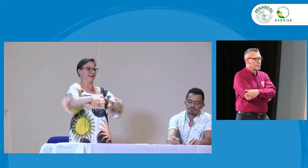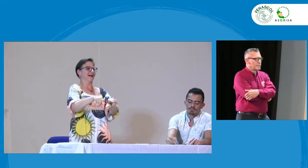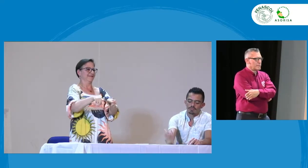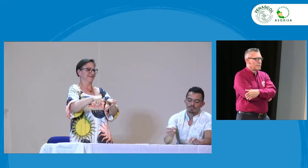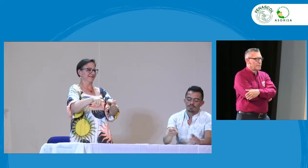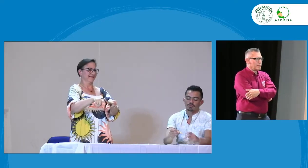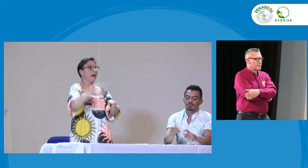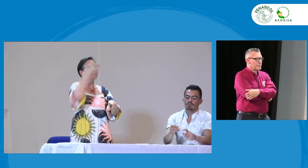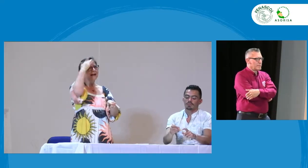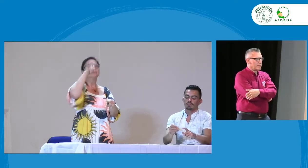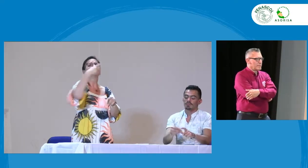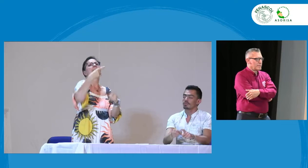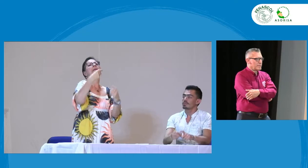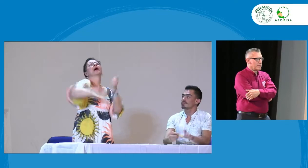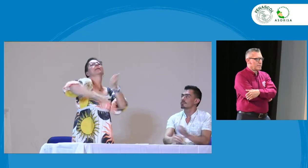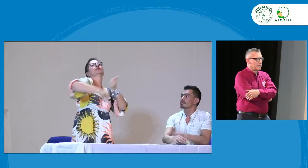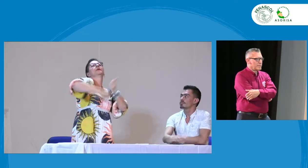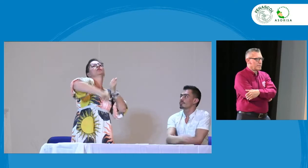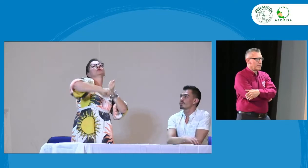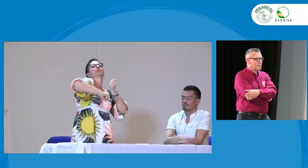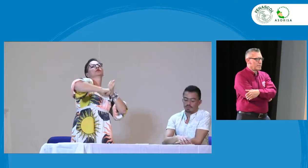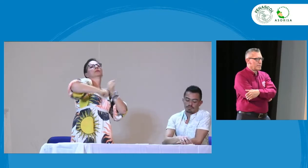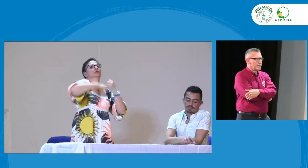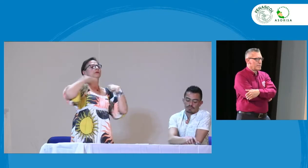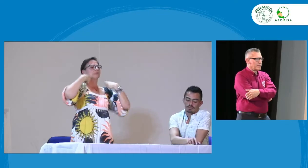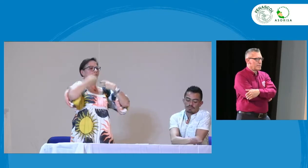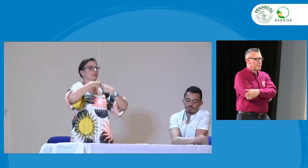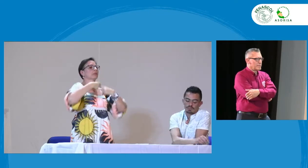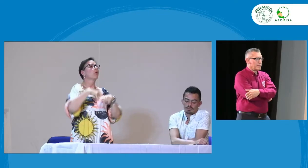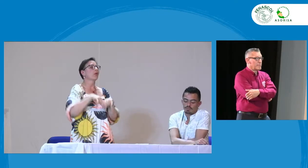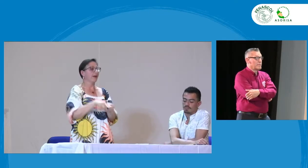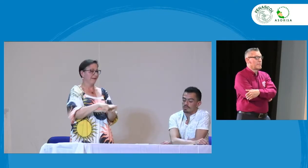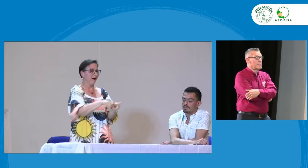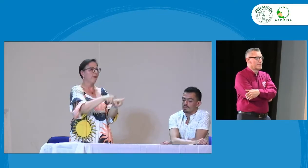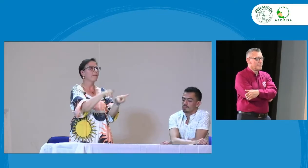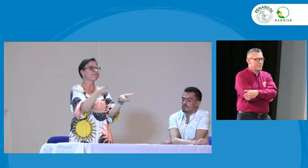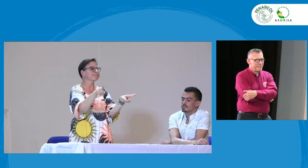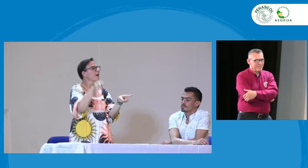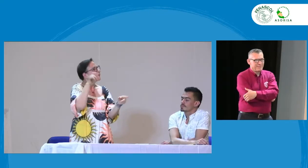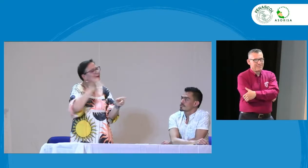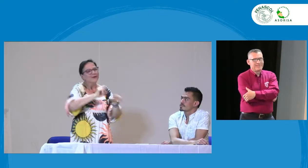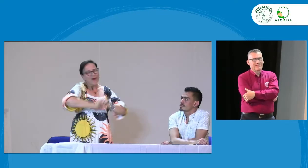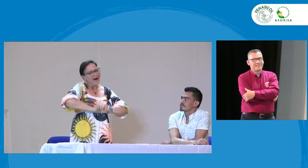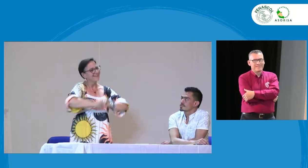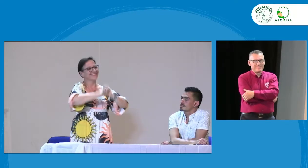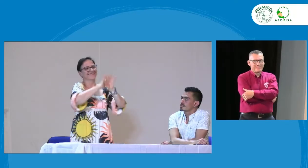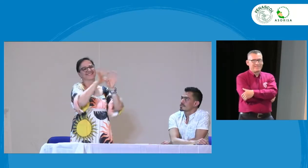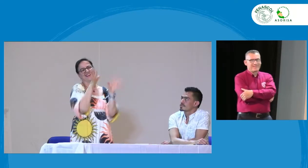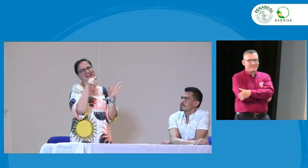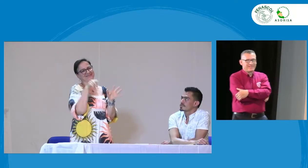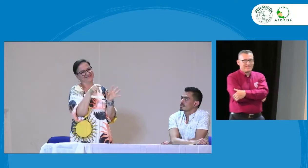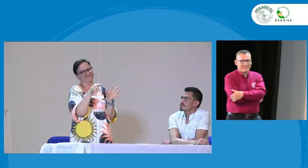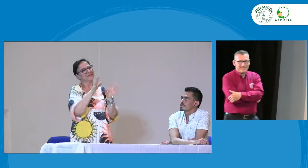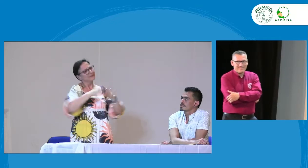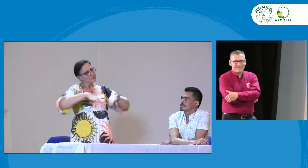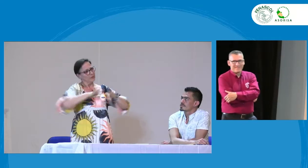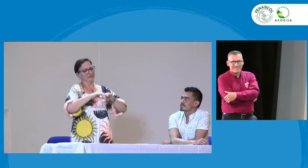interpretación todavía no reconocen en el perfil dicen no el intérprete me apoya con el español y